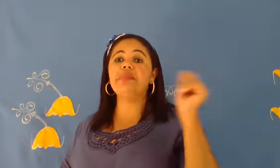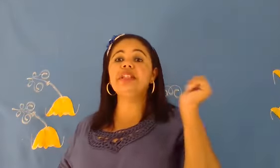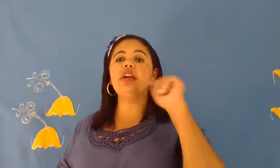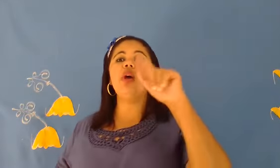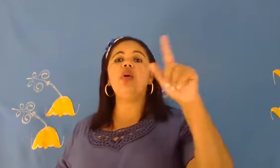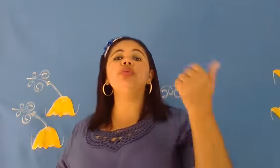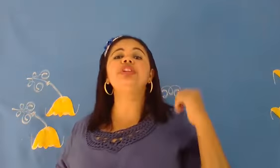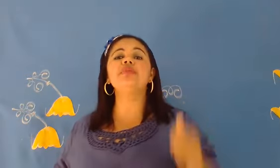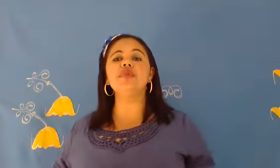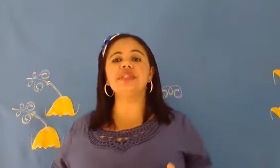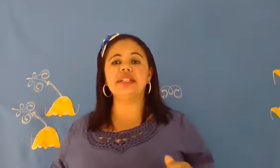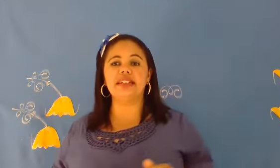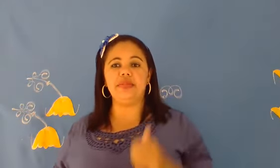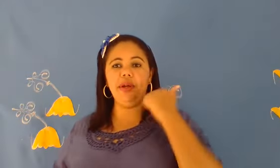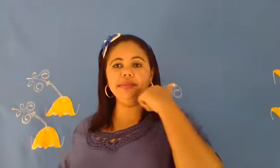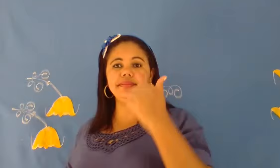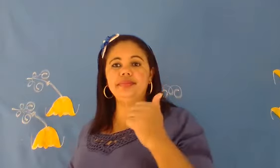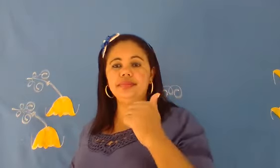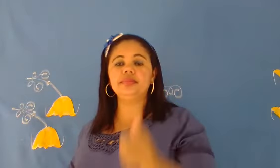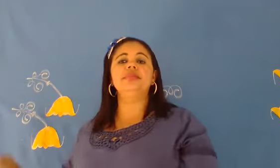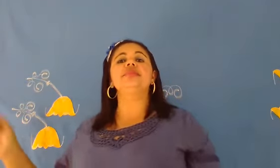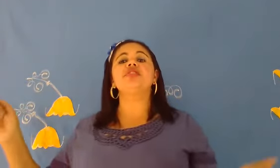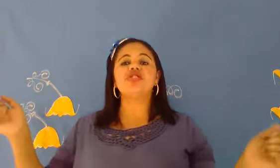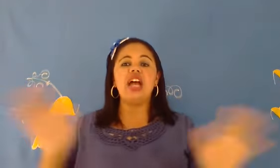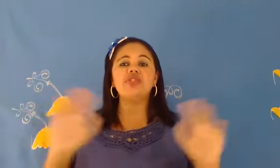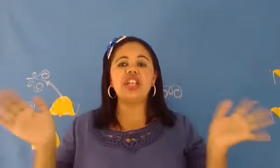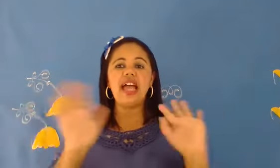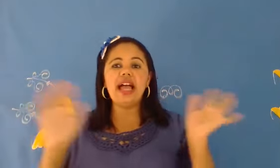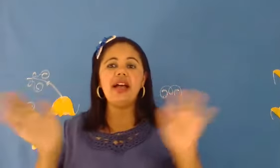aprender uma outra música, tá bom? Tchau, tchau!